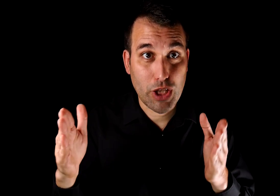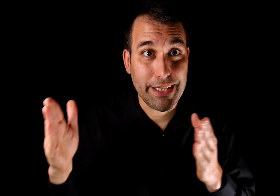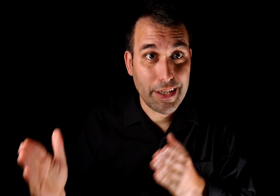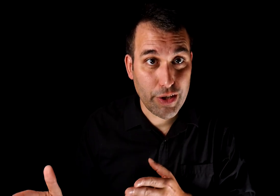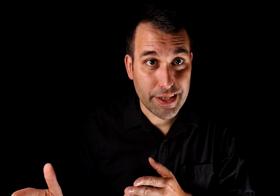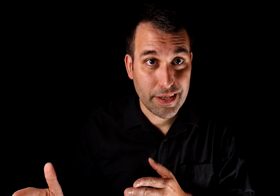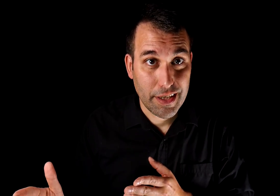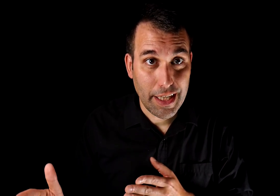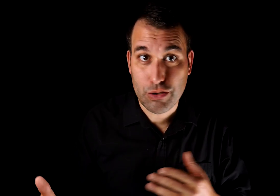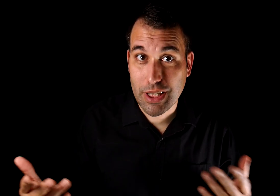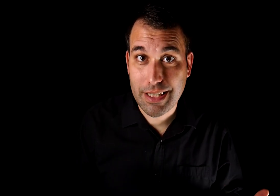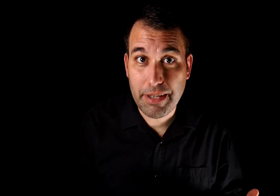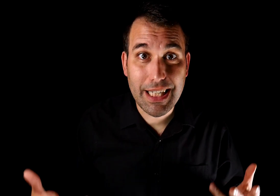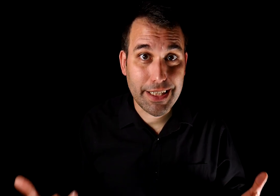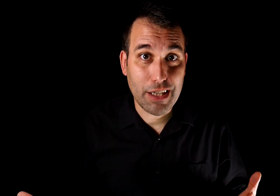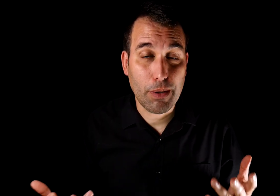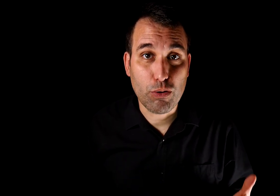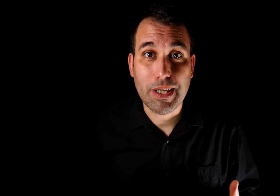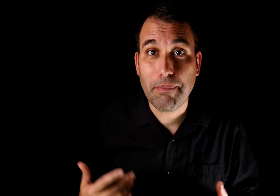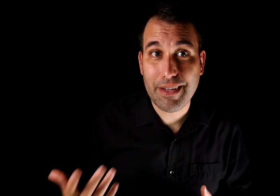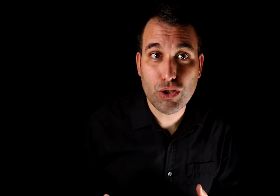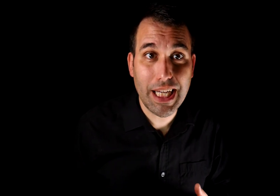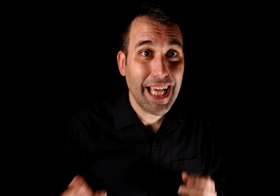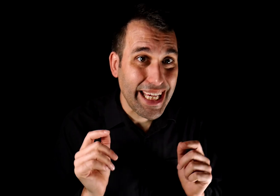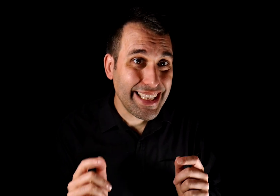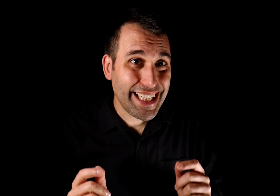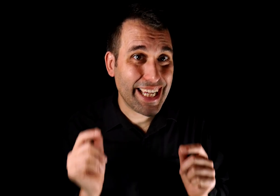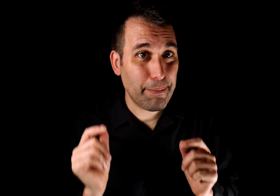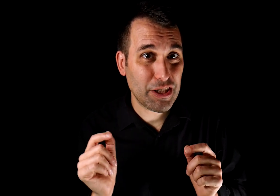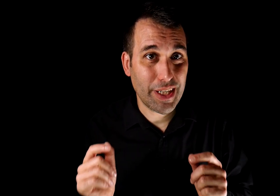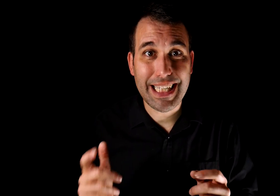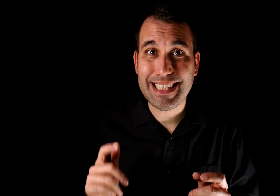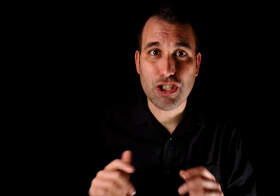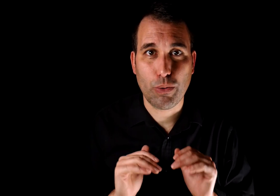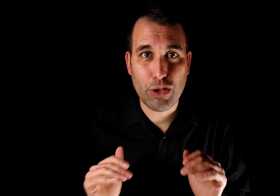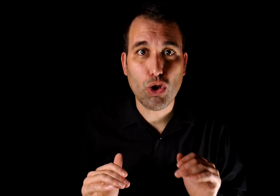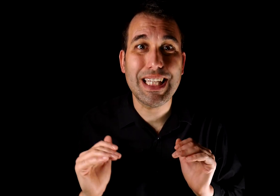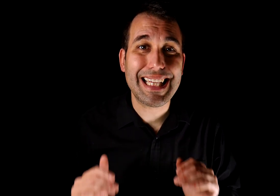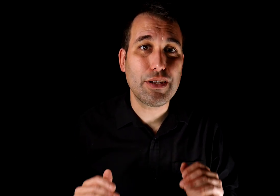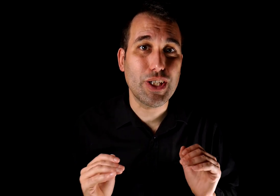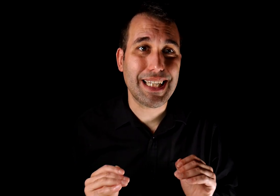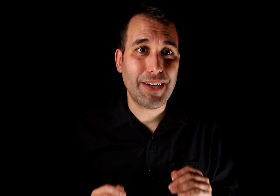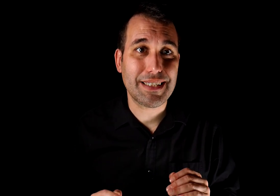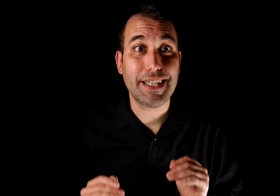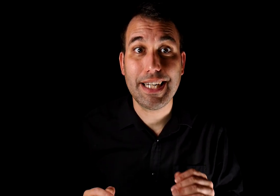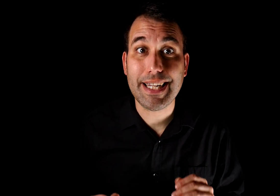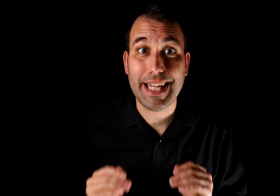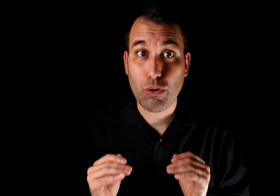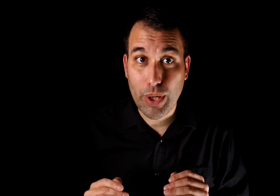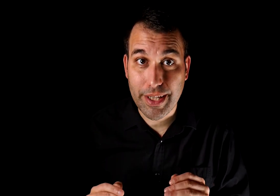calentadores. Esto es clásicamente la señal de una pregunta embarazosa e indica que la persona está sobre todo tratando de salvarse de tener que dar cuenta